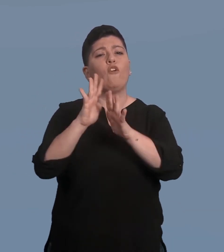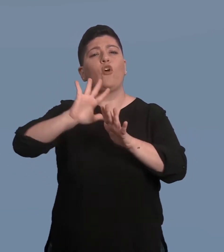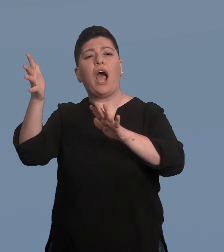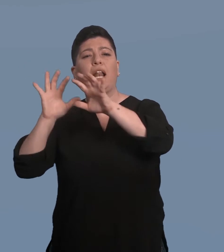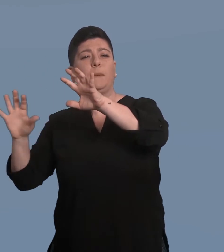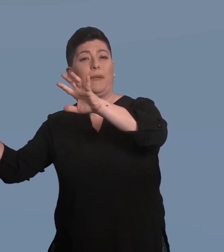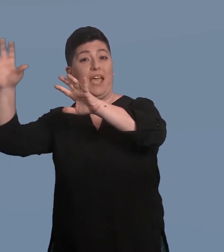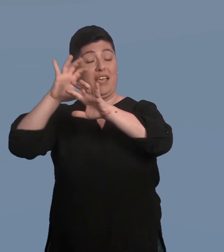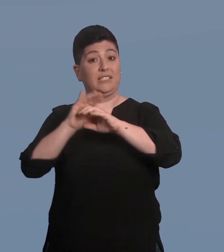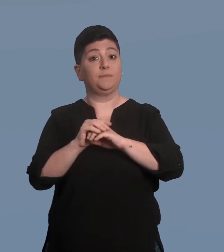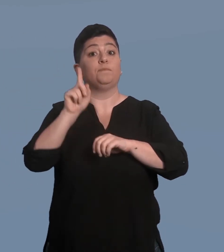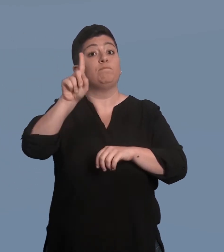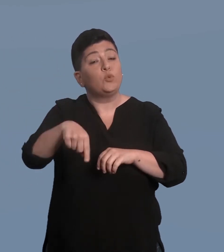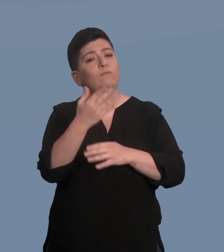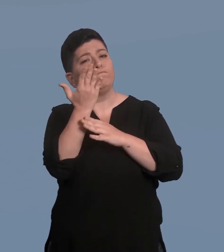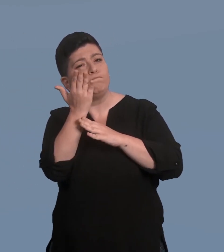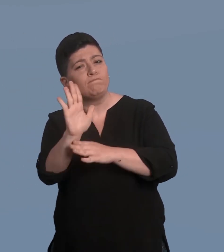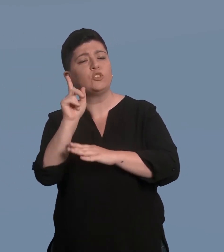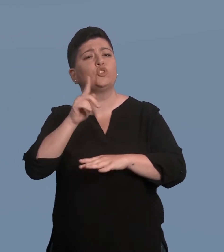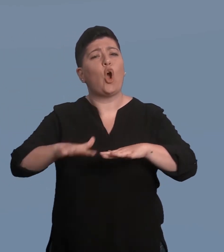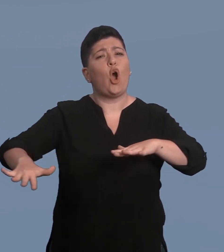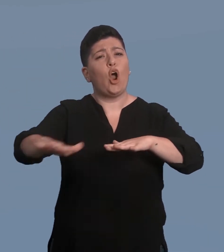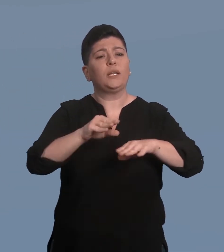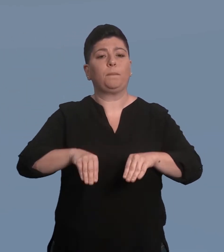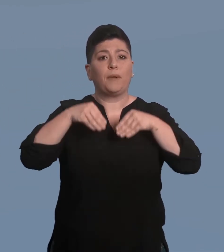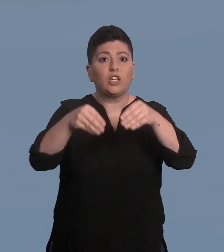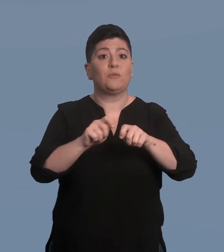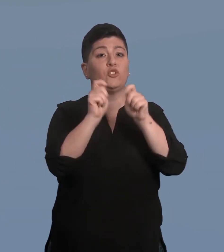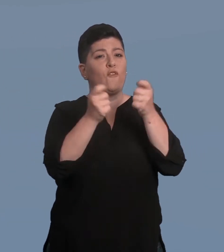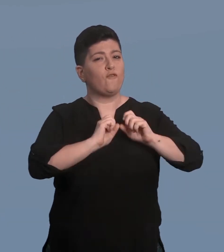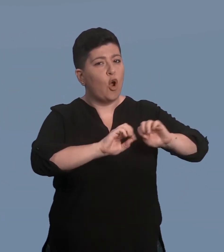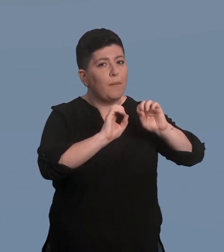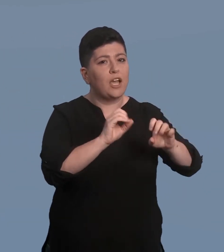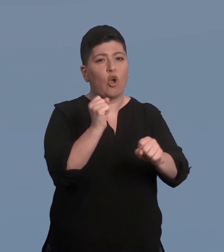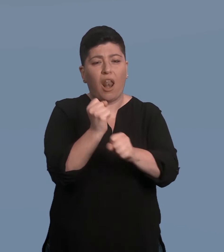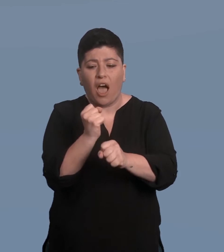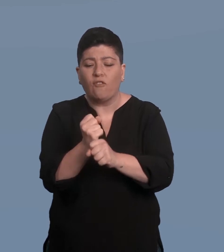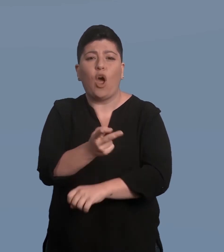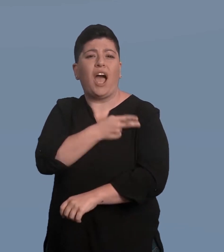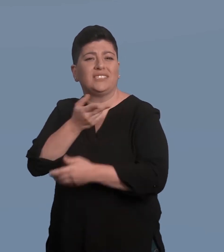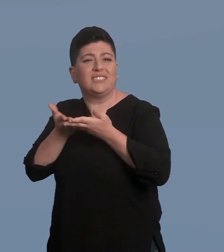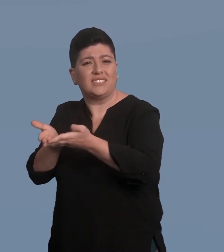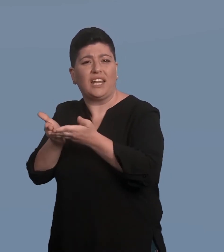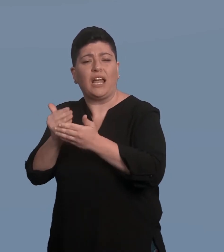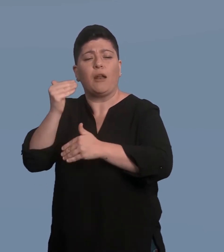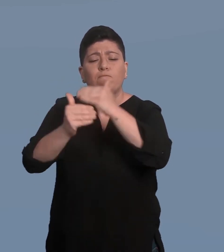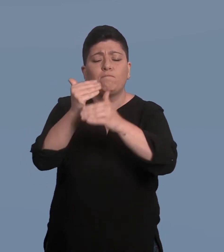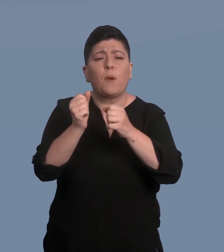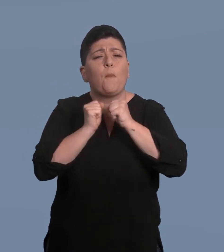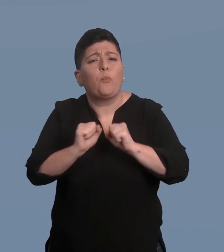internazionale e mostrare dove le possibilità di partecipazione alla formazione, al mercato del lavoro e all'assistenza sanitaria delle persone